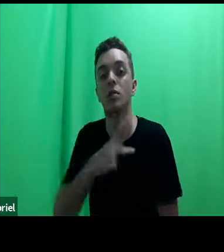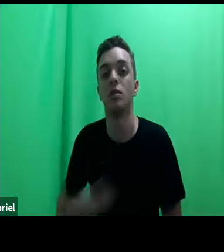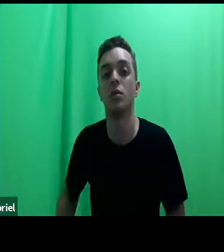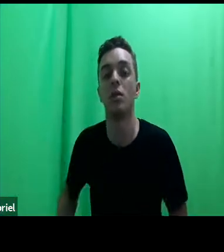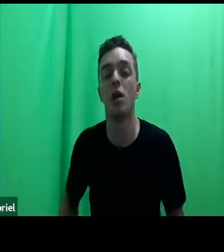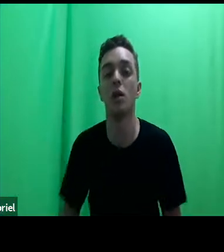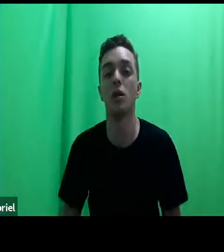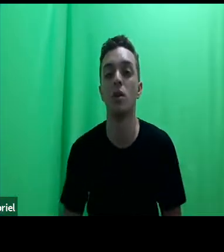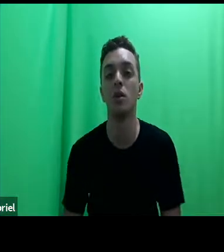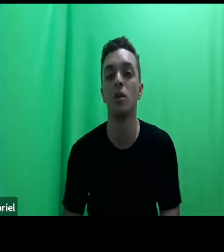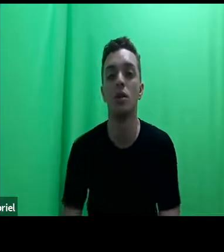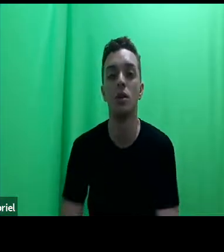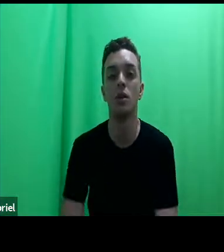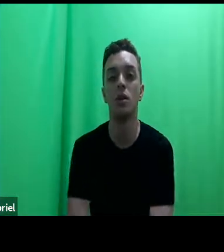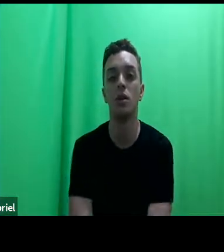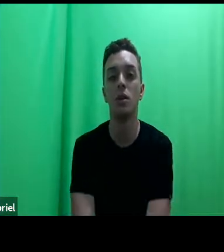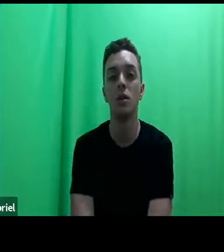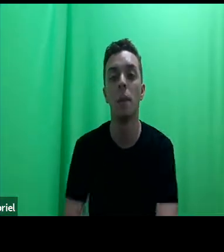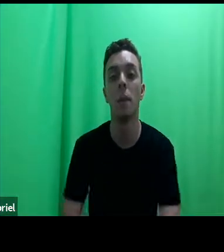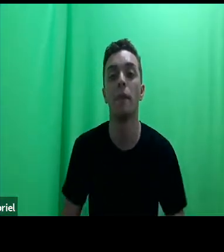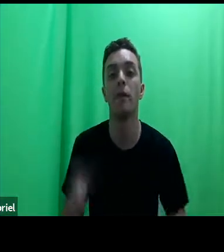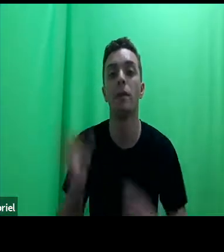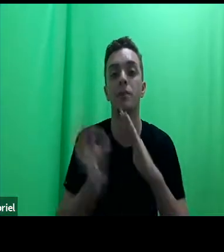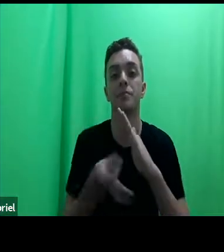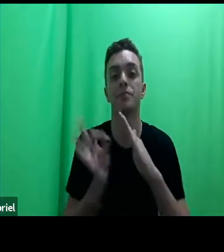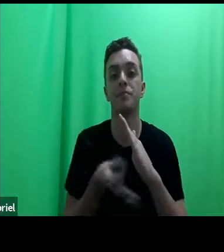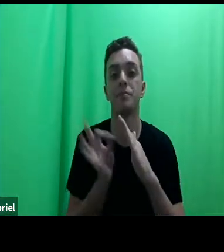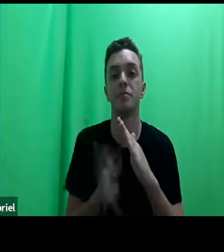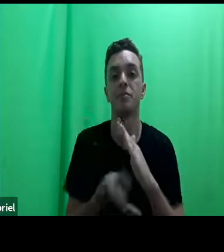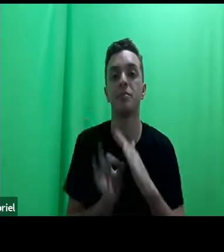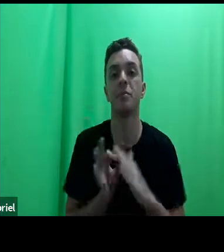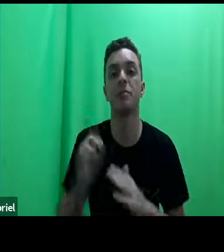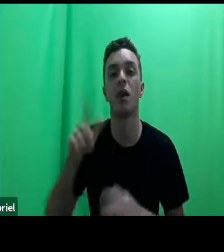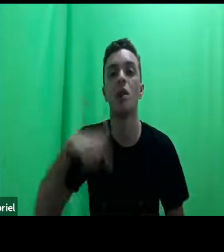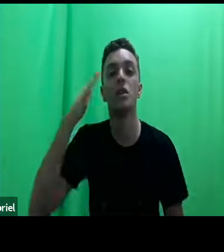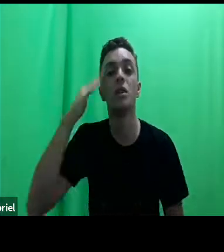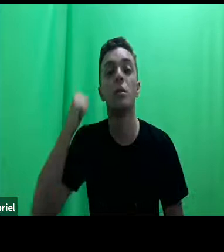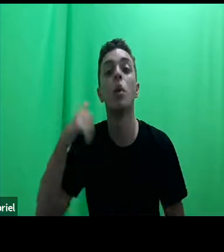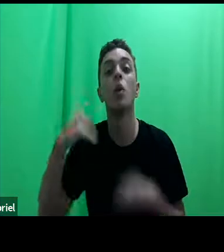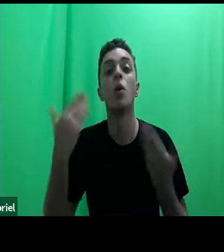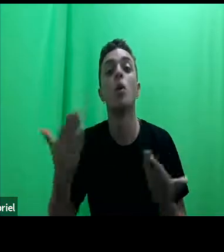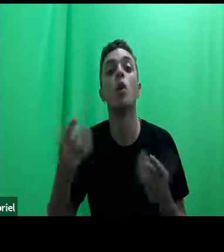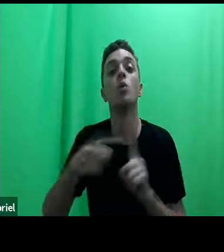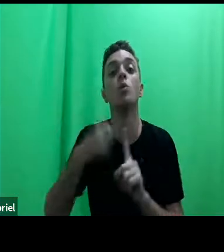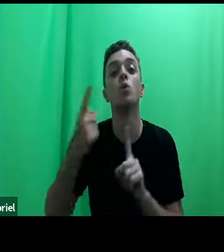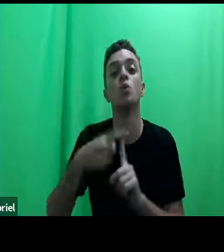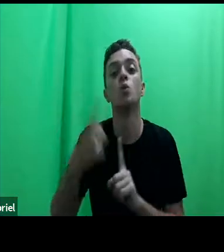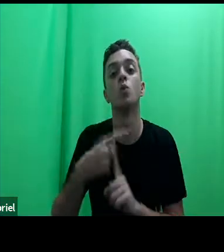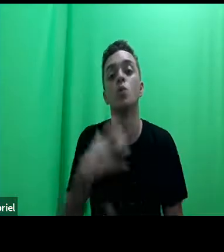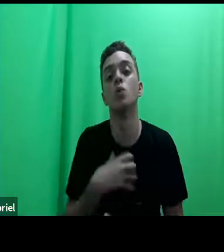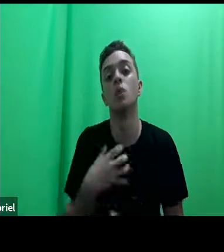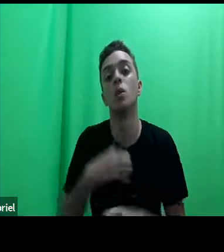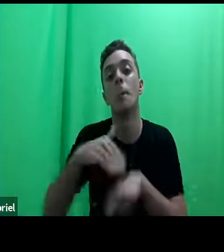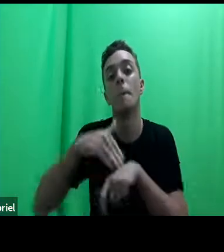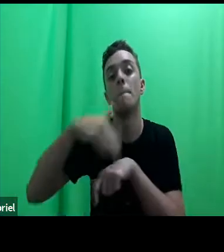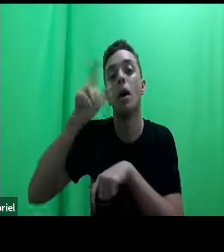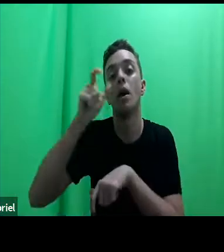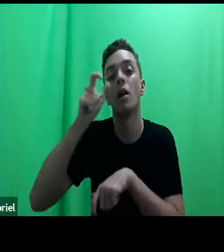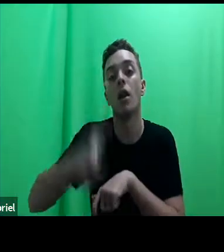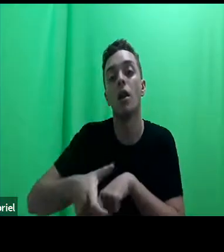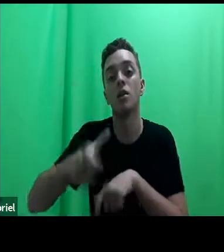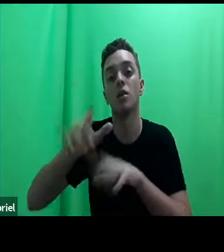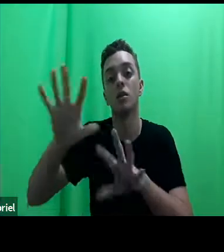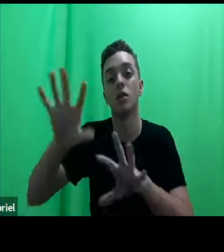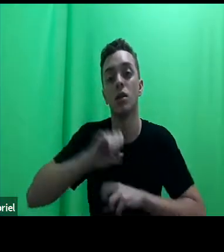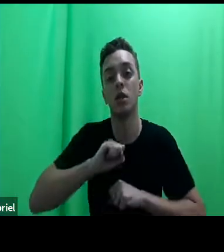Como eu disse, as clínicas jurídicas, a questão é saber qual é o tipo de modelo mais interessante para as clínicas adotarem. As